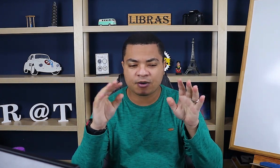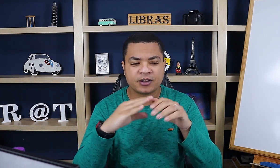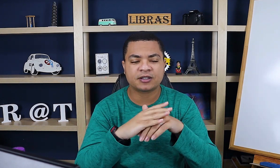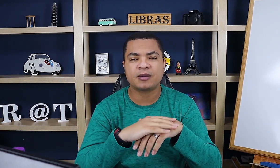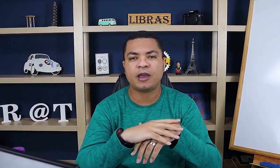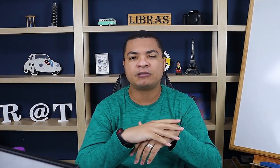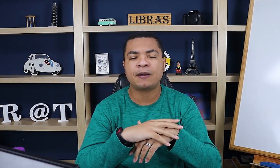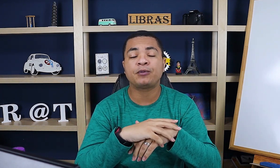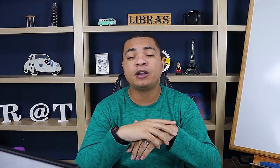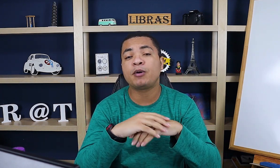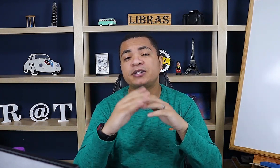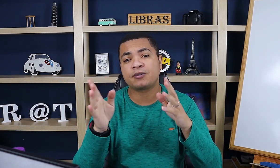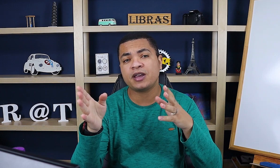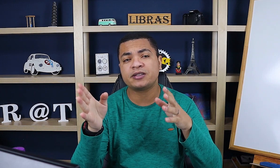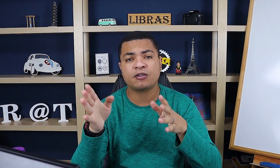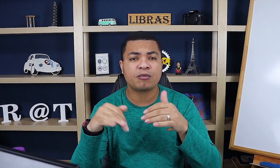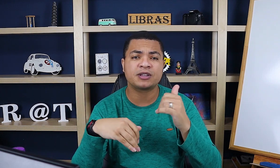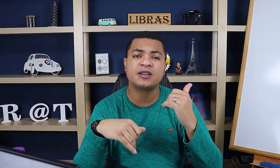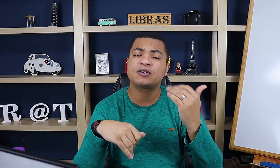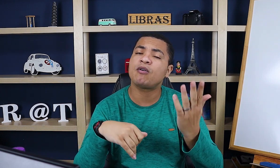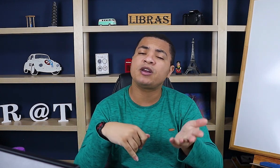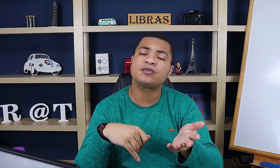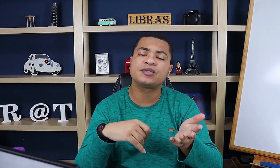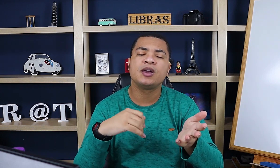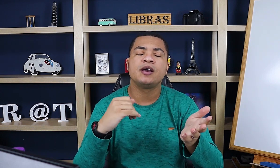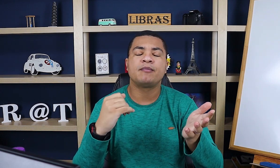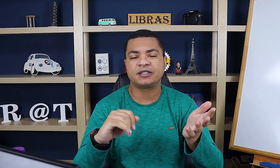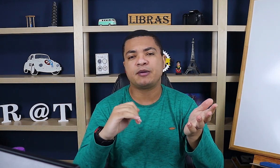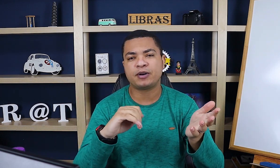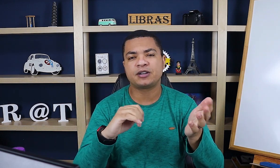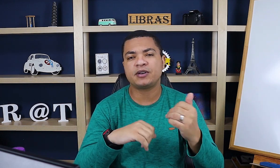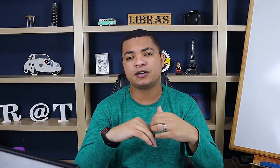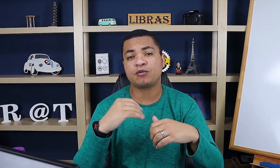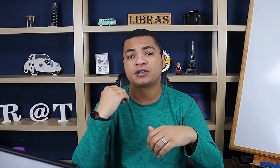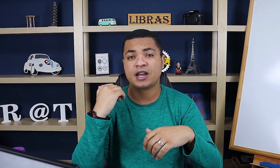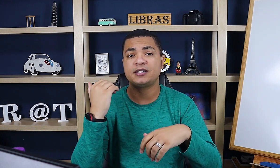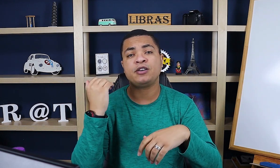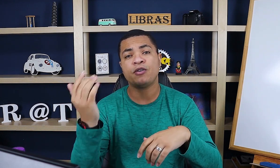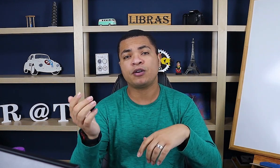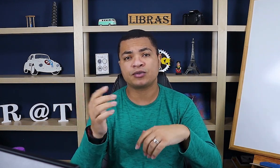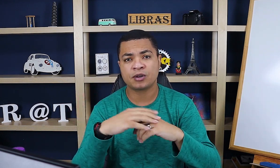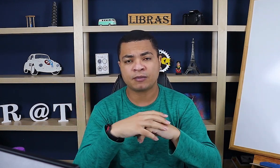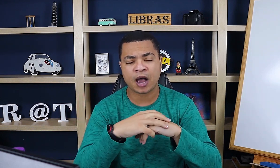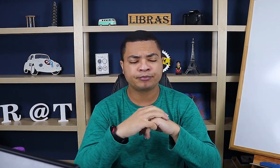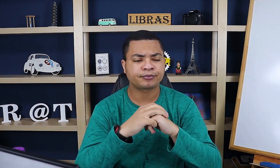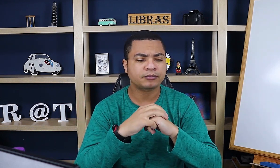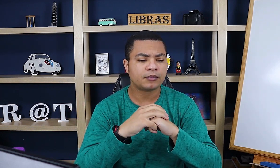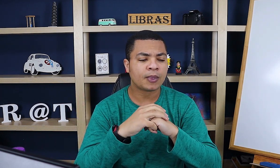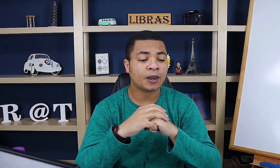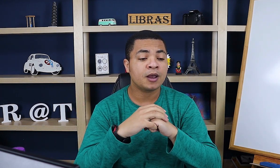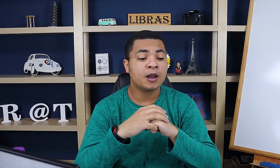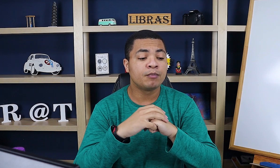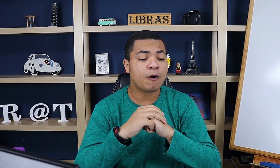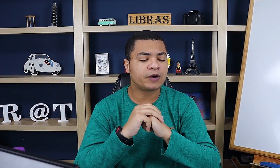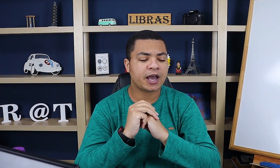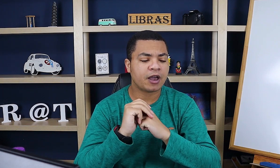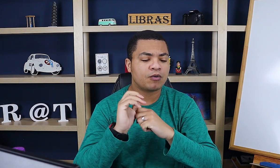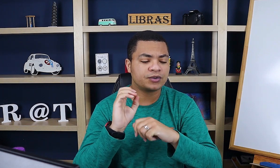coisa também, tá? Então, ele pode ser conhecido como sinais icônicos, mas também pode ser conhecido como sinais iônicos, tá? Bom, vou dar aqui alguns